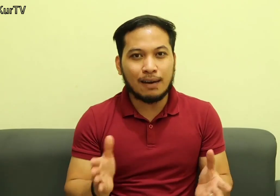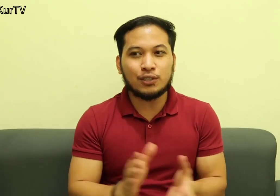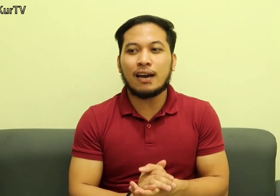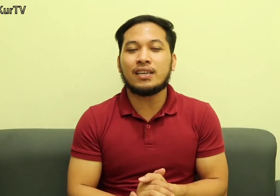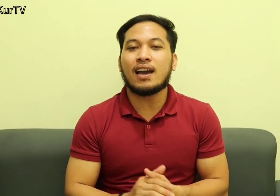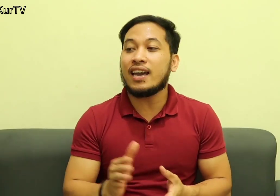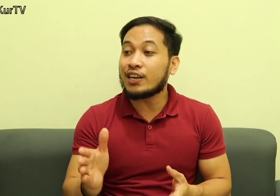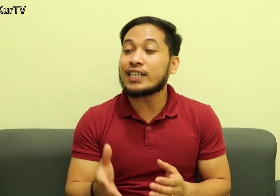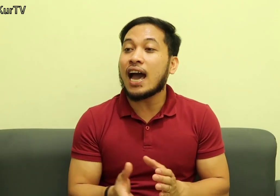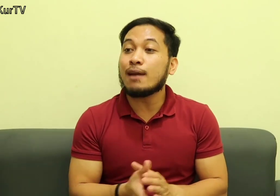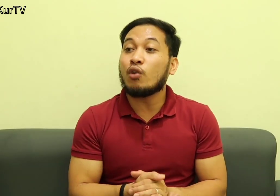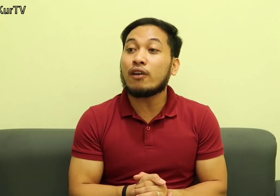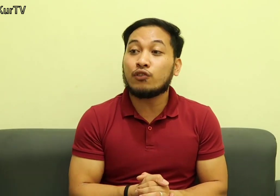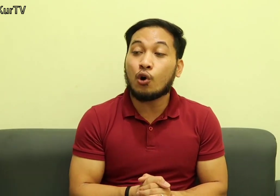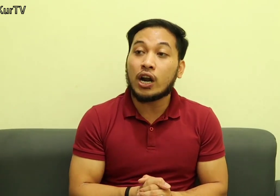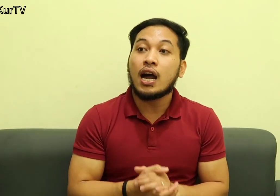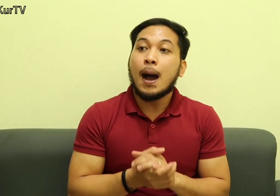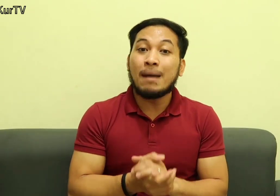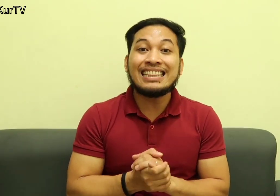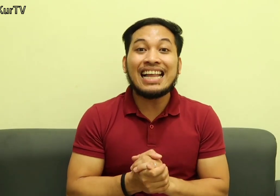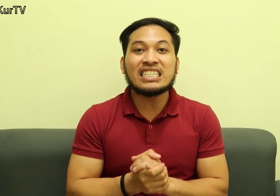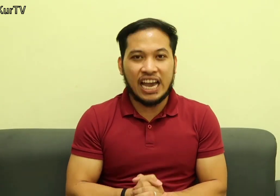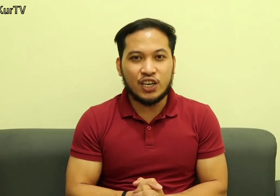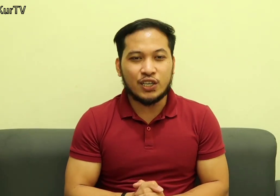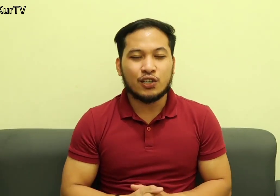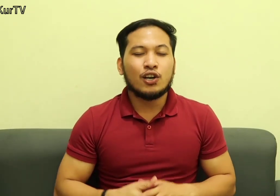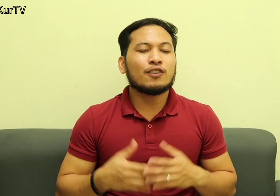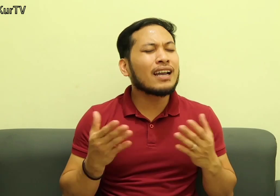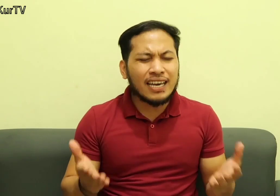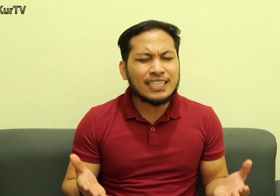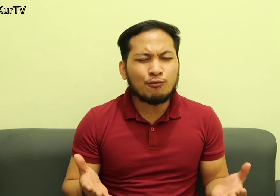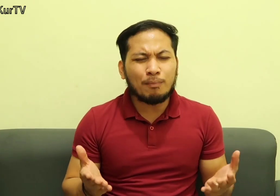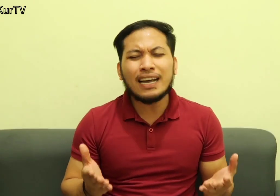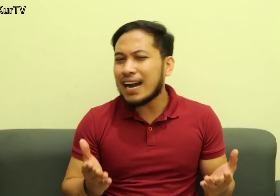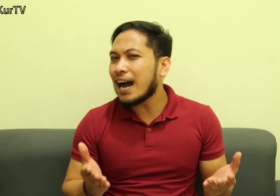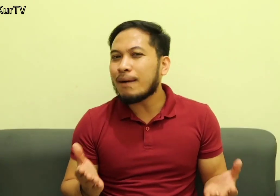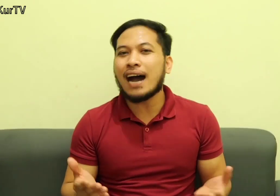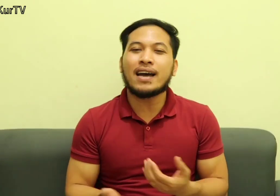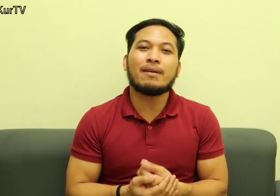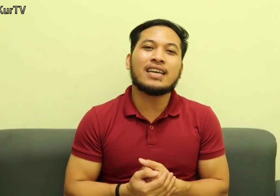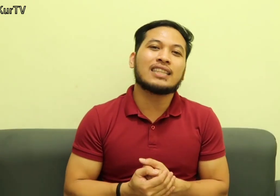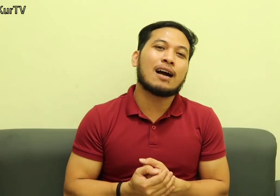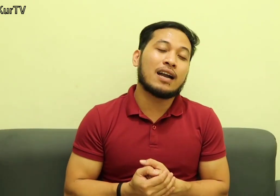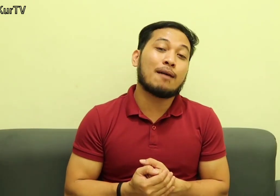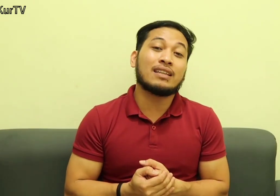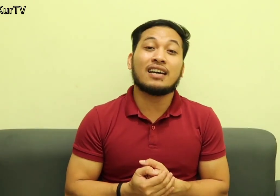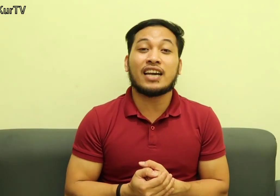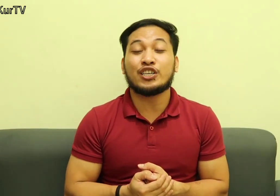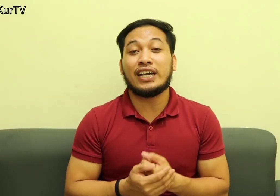tapos sinabi niya Hey CURT, I'm one of your madlang signers So parang naisip ko, parang ang haba-haba naman niya at nakapagka madlang signers ang